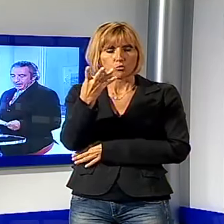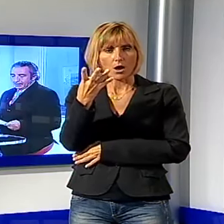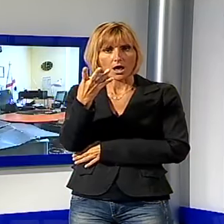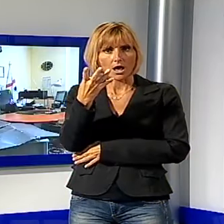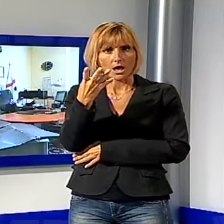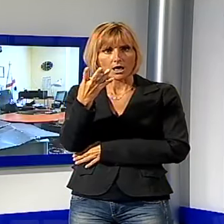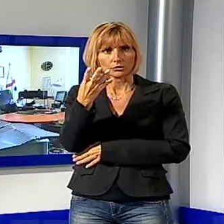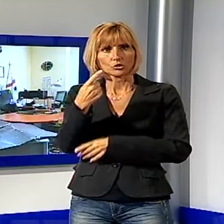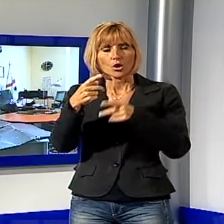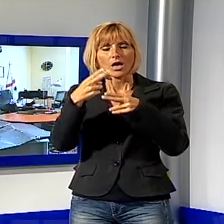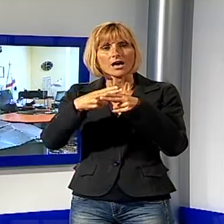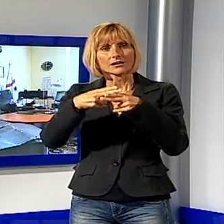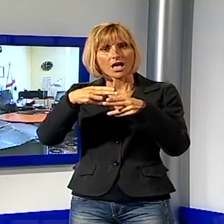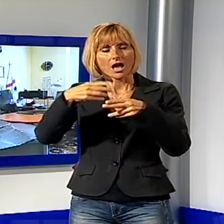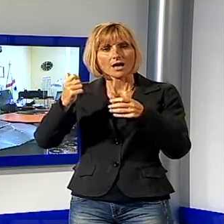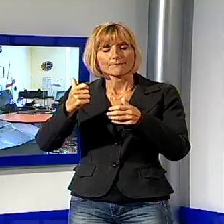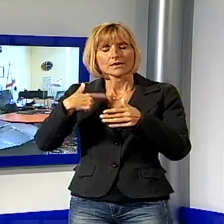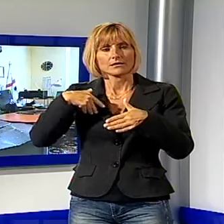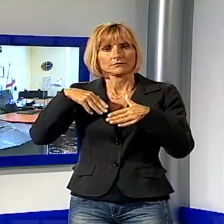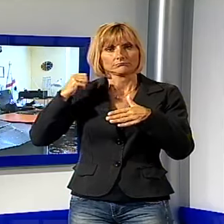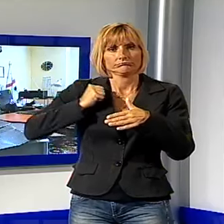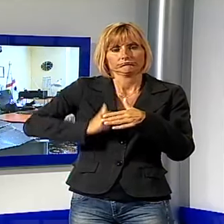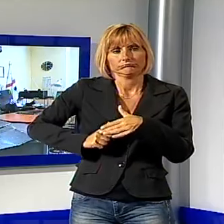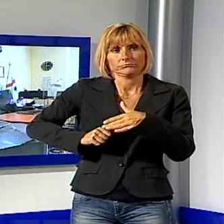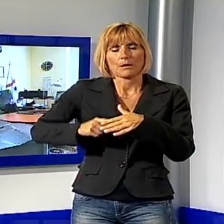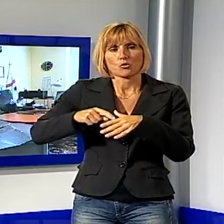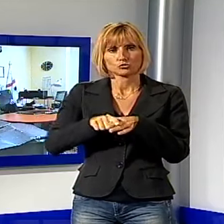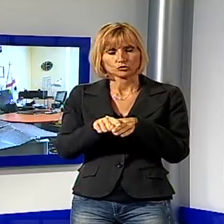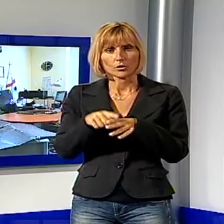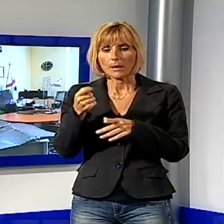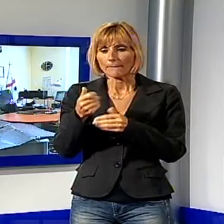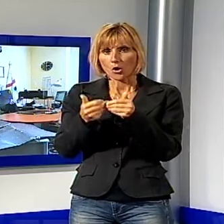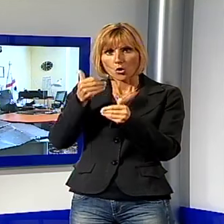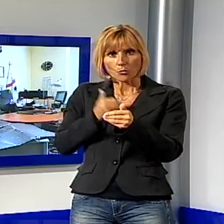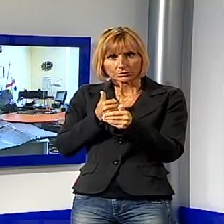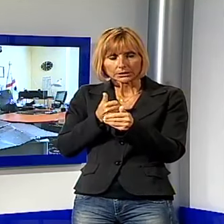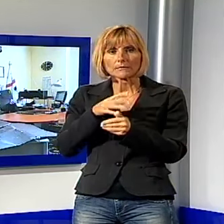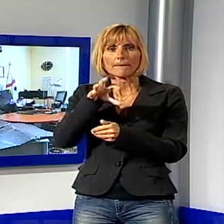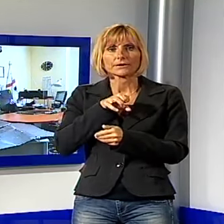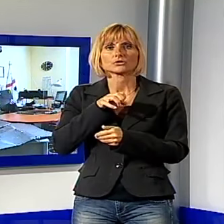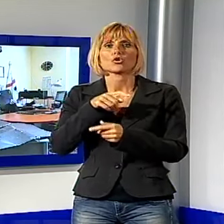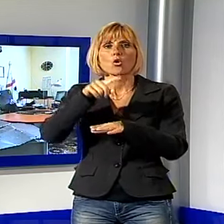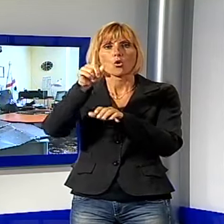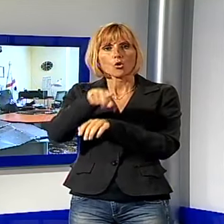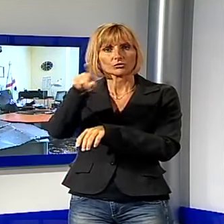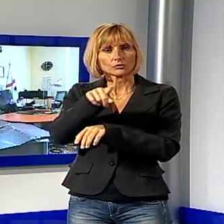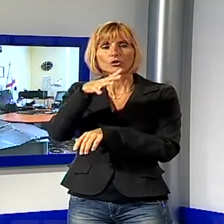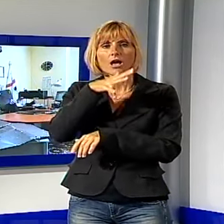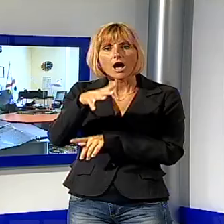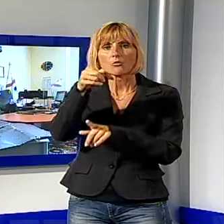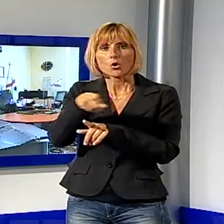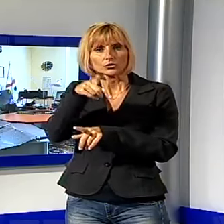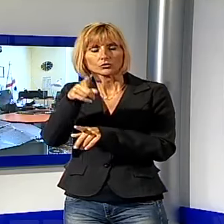sportelli di rami nascosti dentro un borsone che poco prima aveva rubato da contatori dell'acqua e del gas di